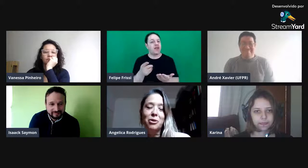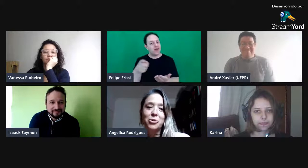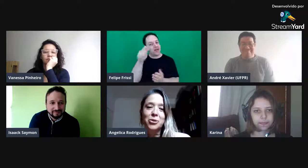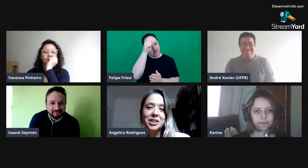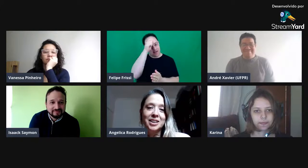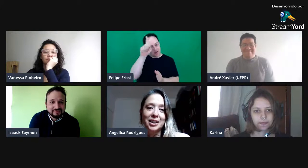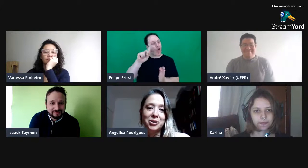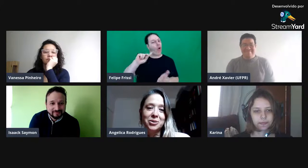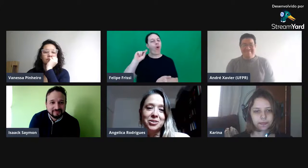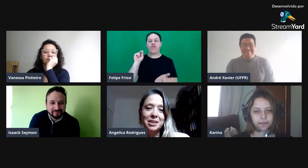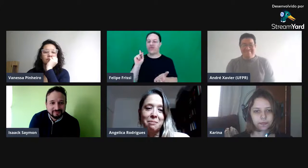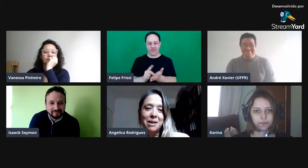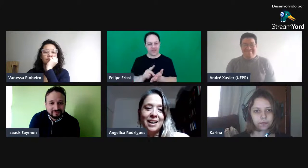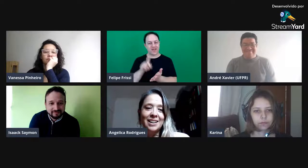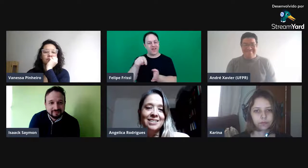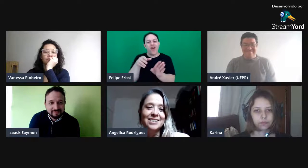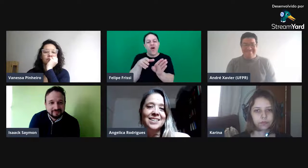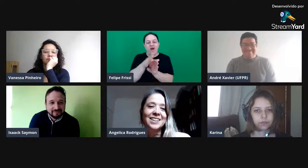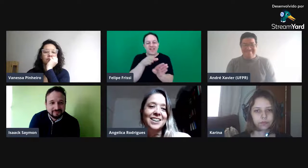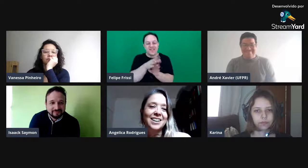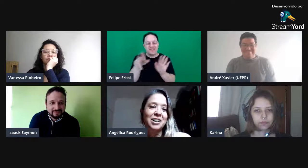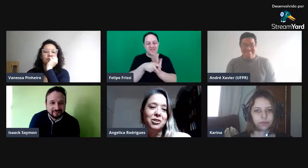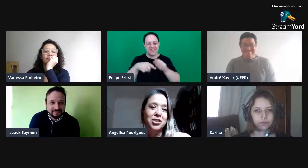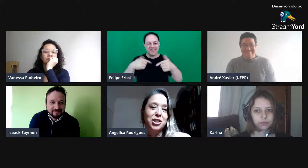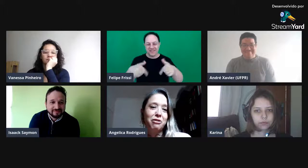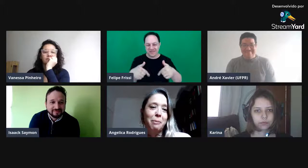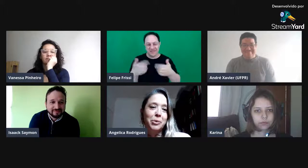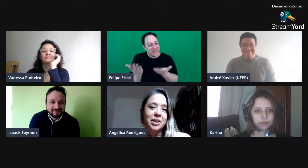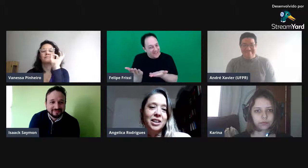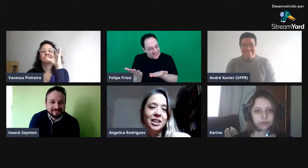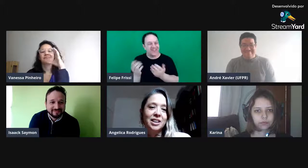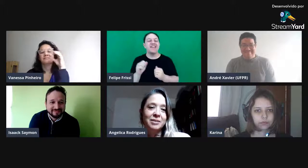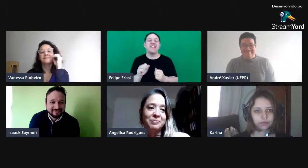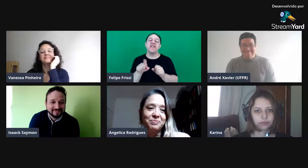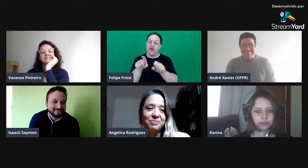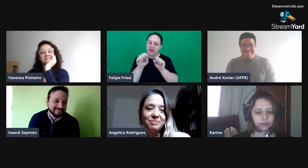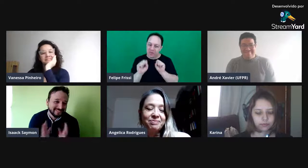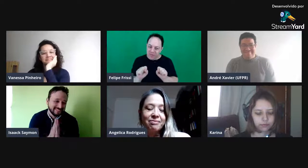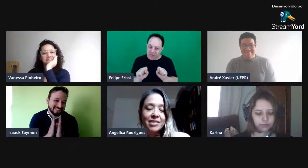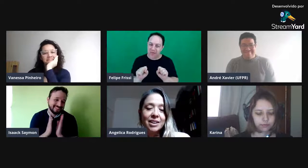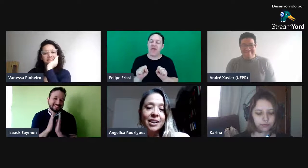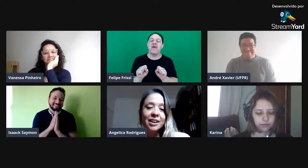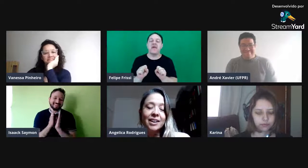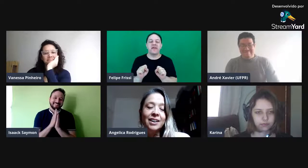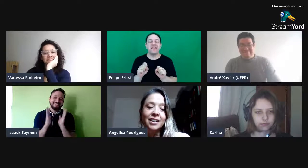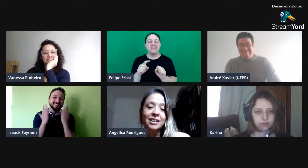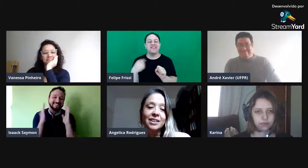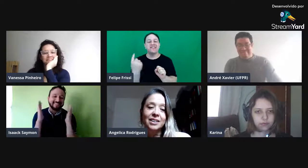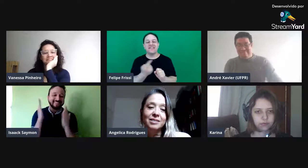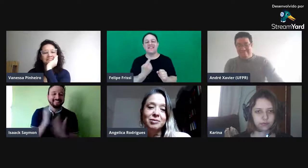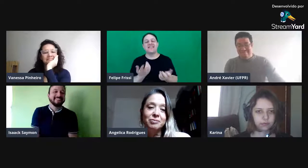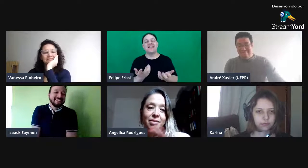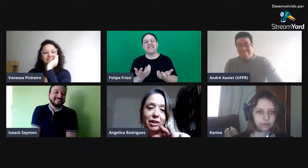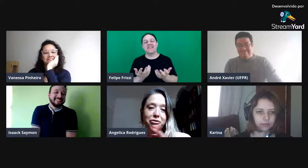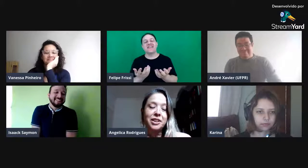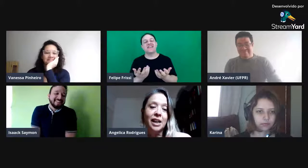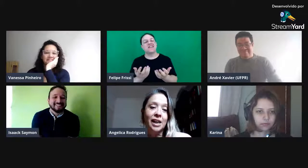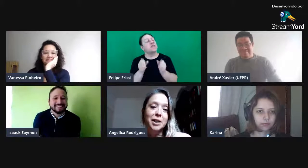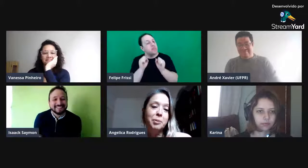o co-orientador do trabalho. Então, a gente vai poder refinar aí para